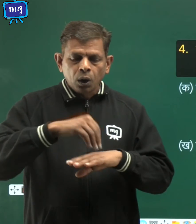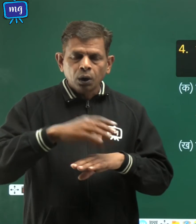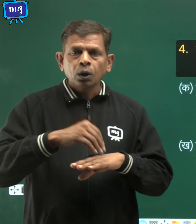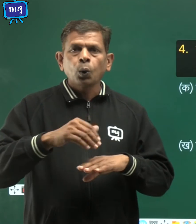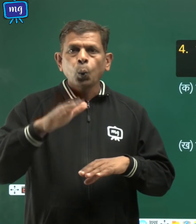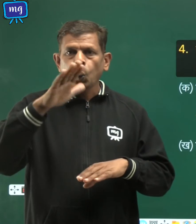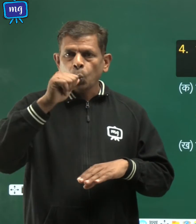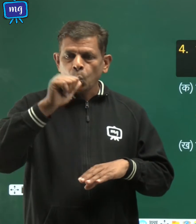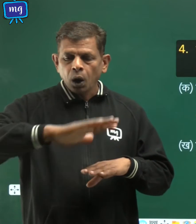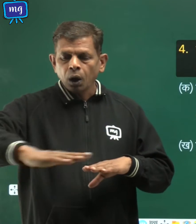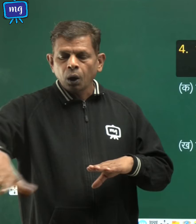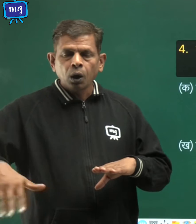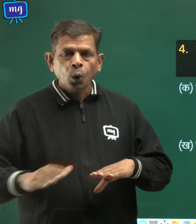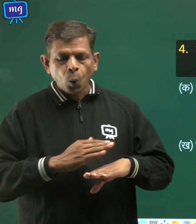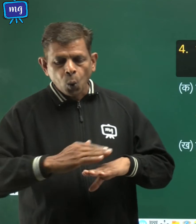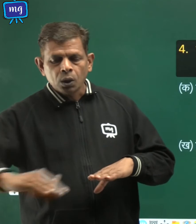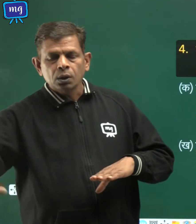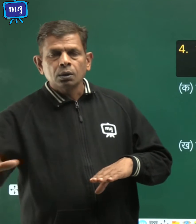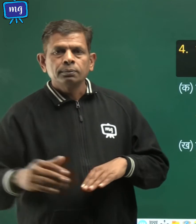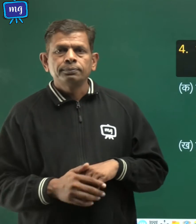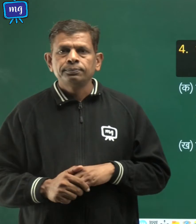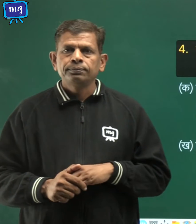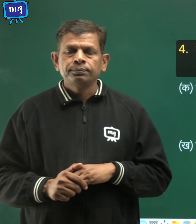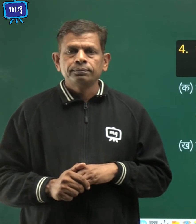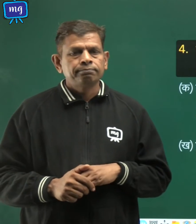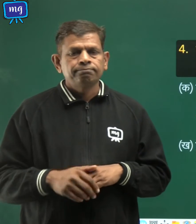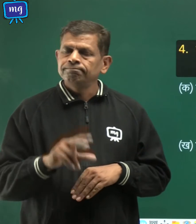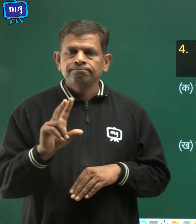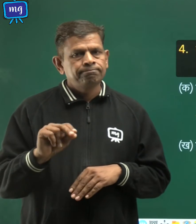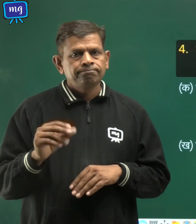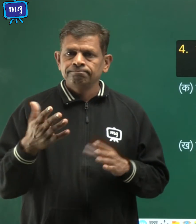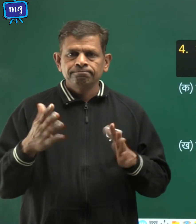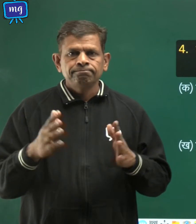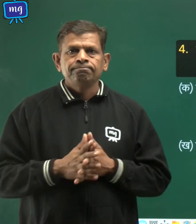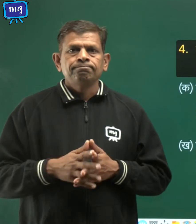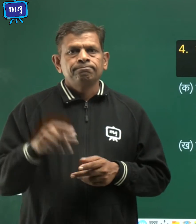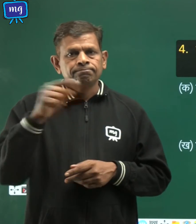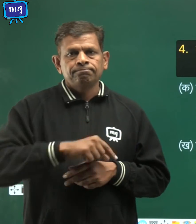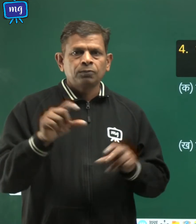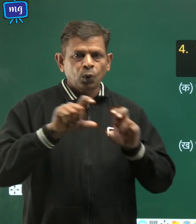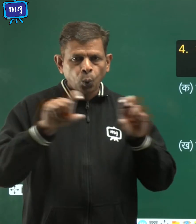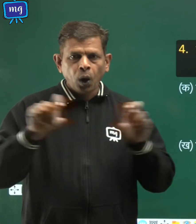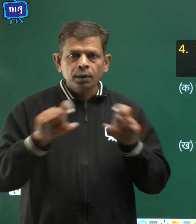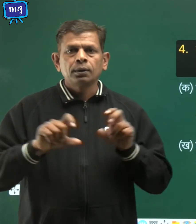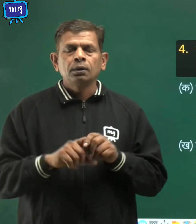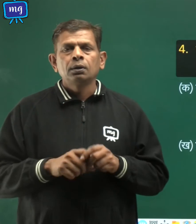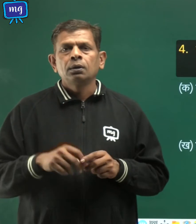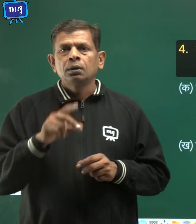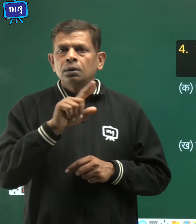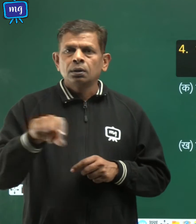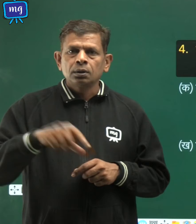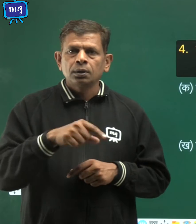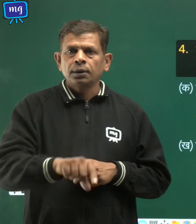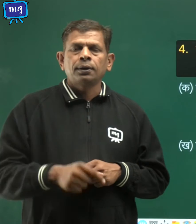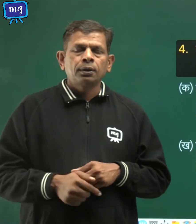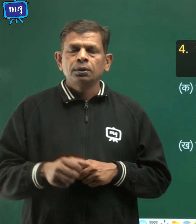बहती है नहीं बच्चों यह कथन गलत है ग्रीश्म